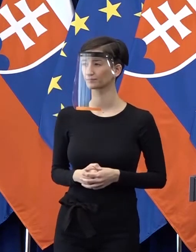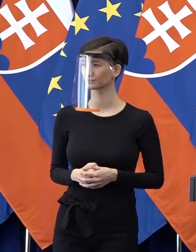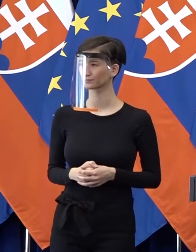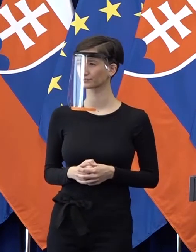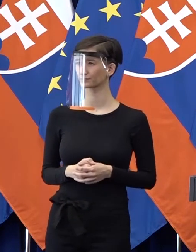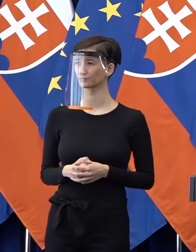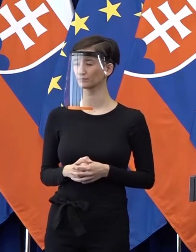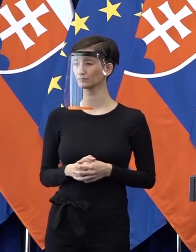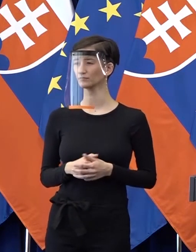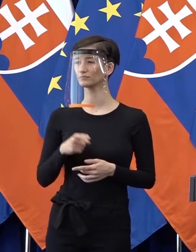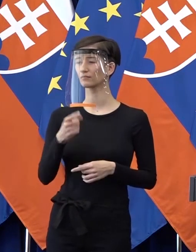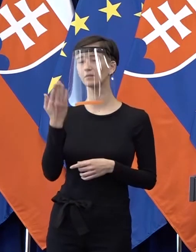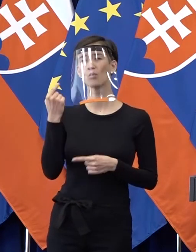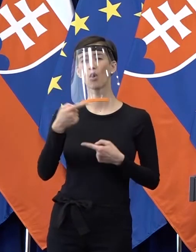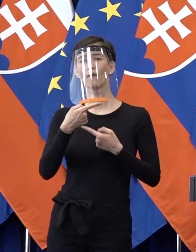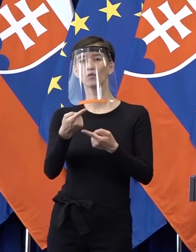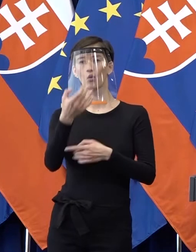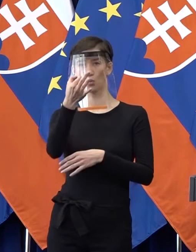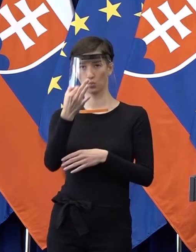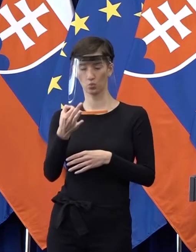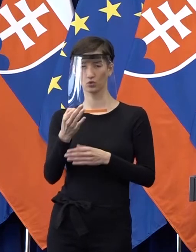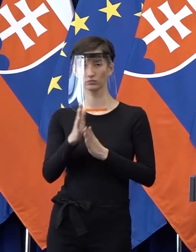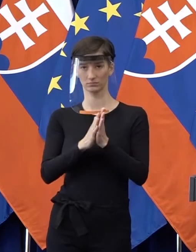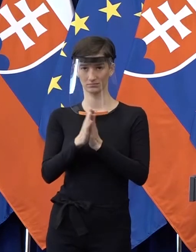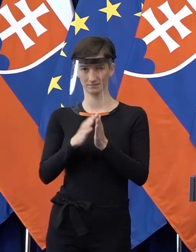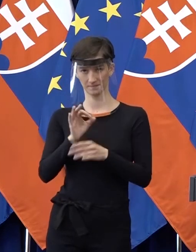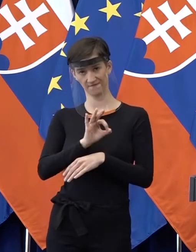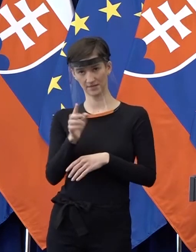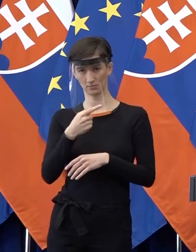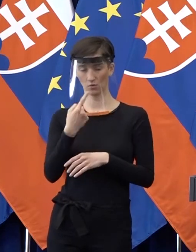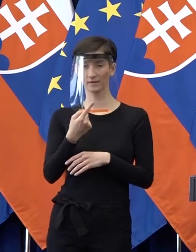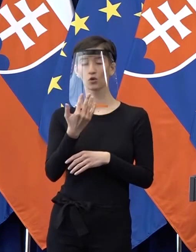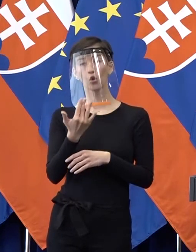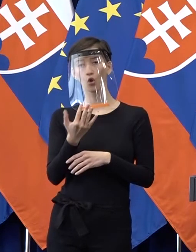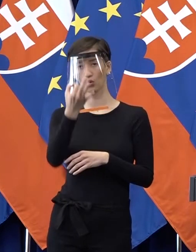Keď ste hovorili o tých úrokoch, viete povedať, do aké výšky úroku? Aký bude možnosť trop?